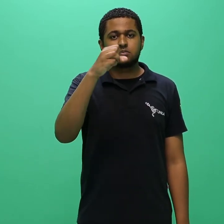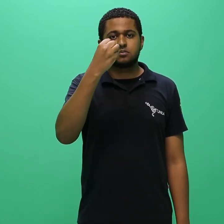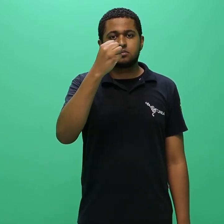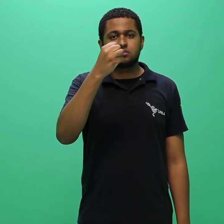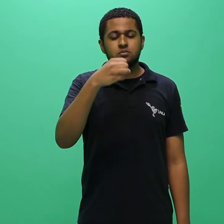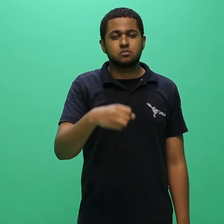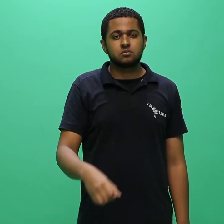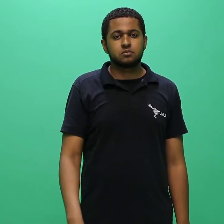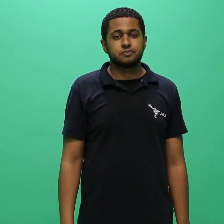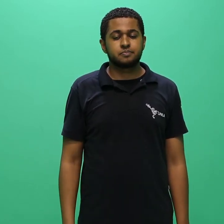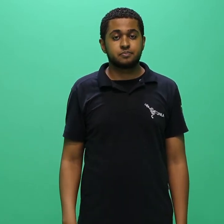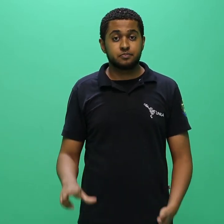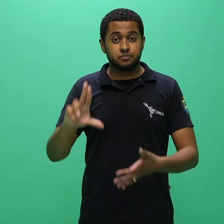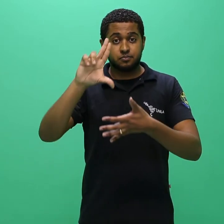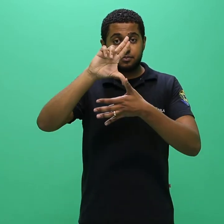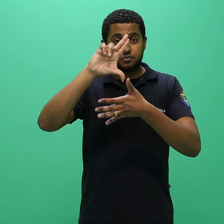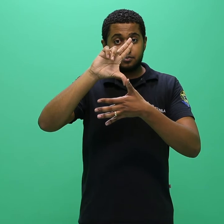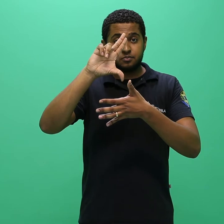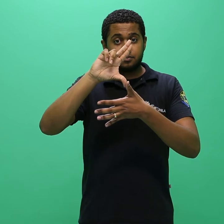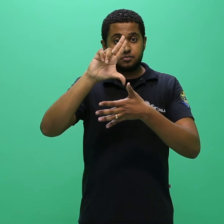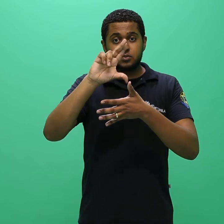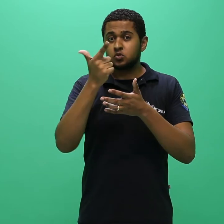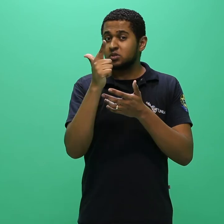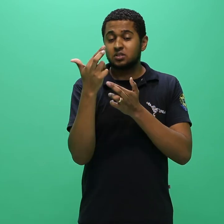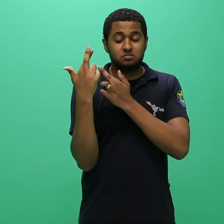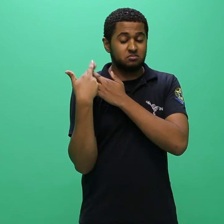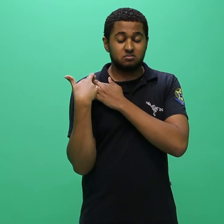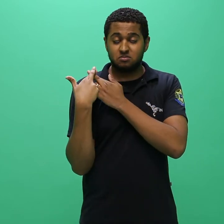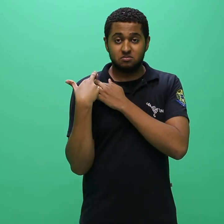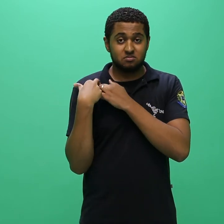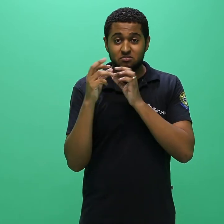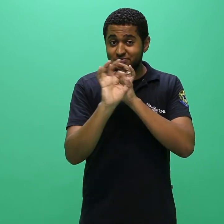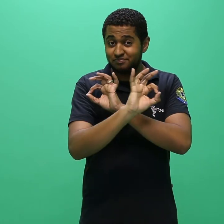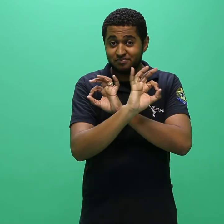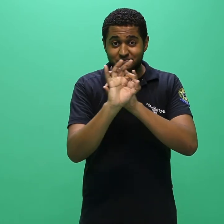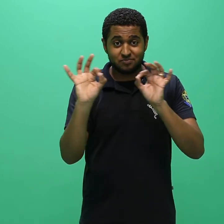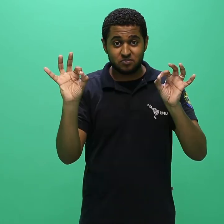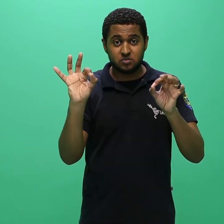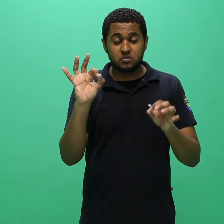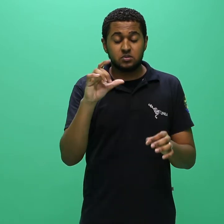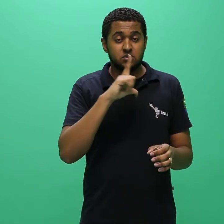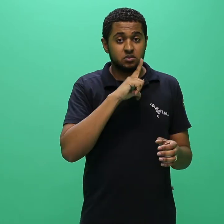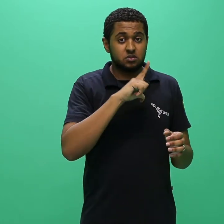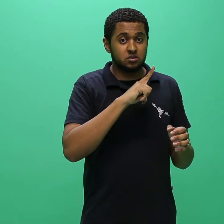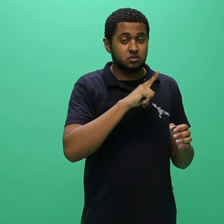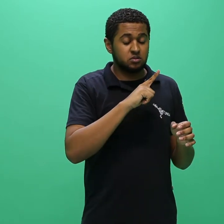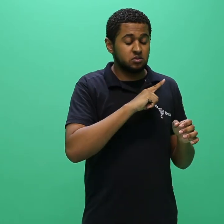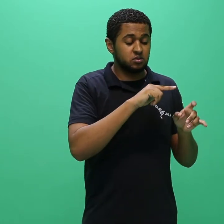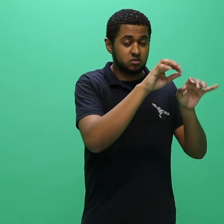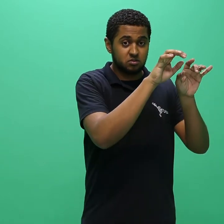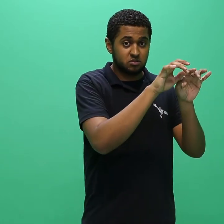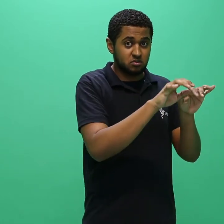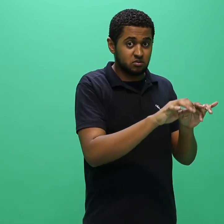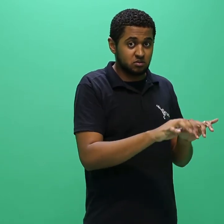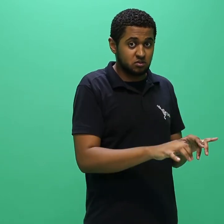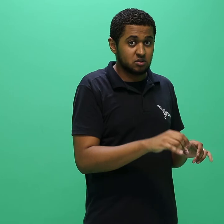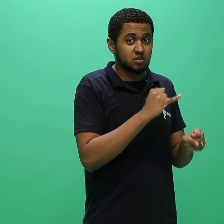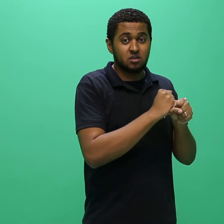.8. A UNILA não se responsabilizará por solicitações de inscrição